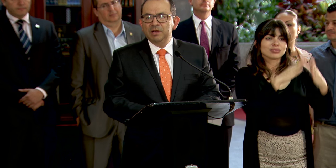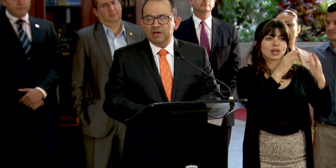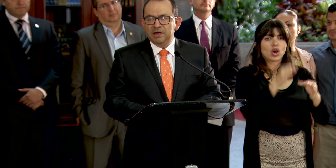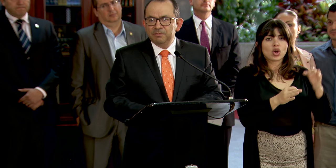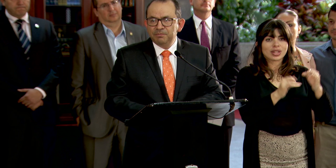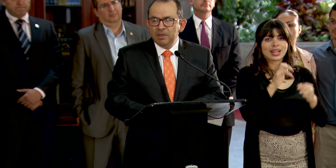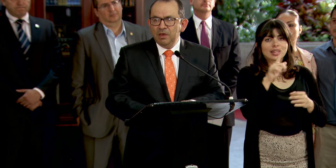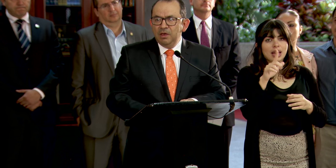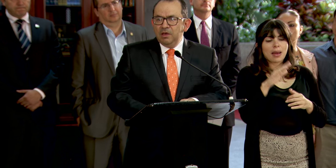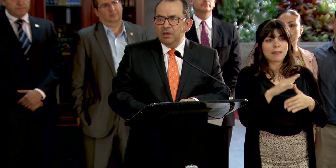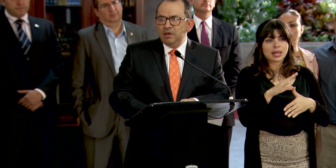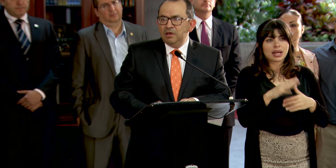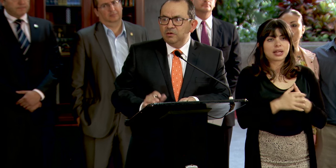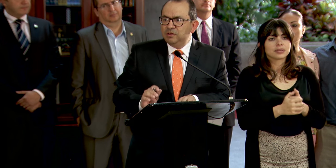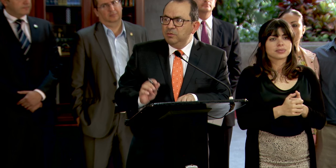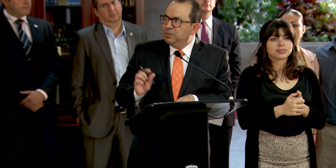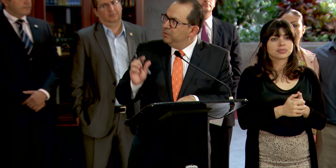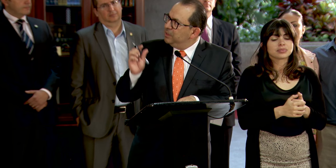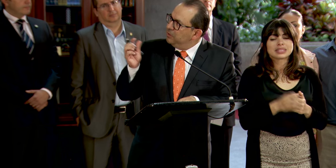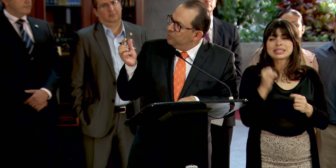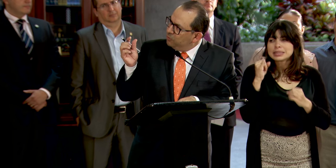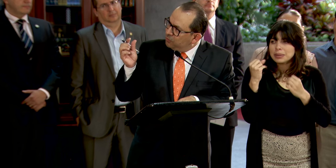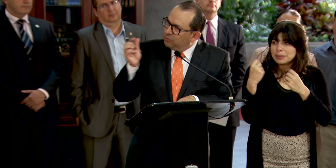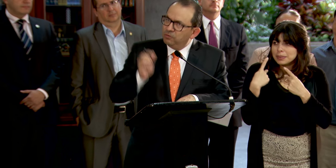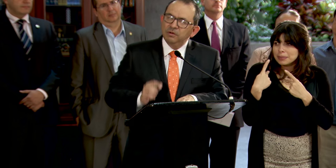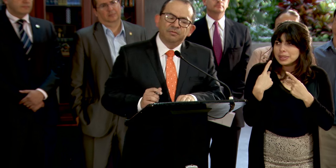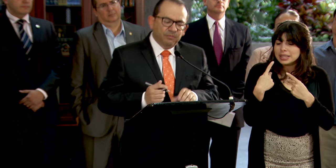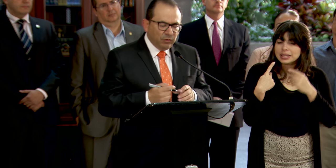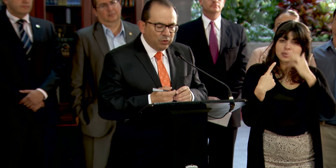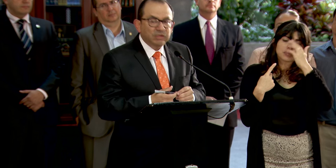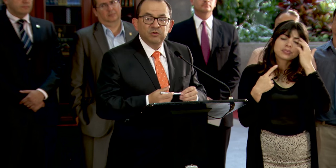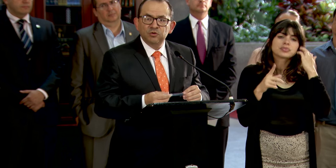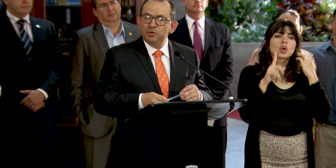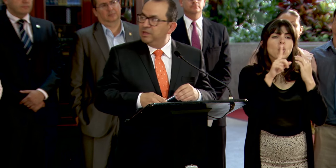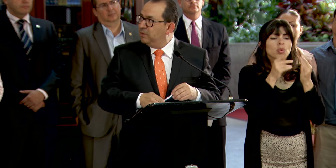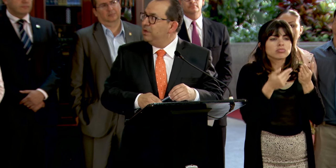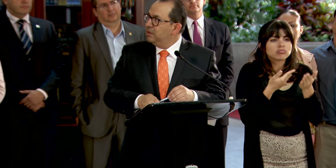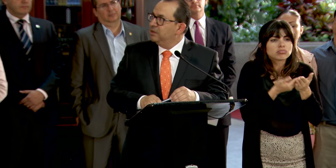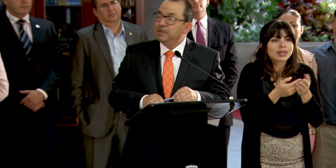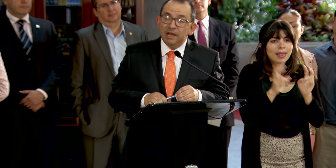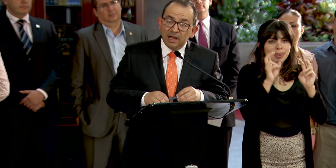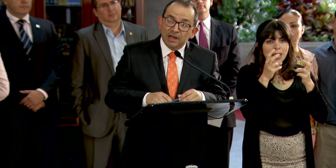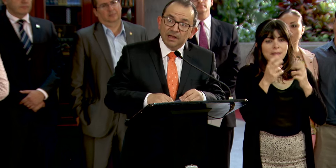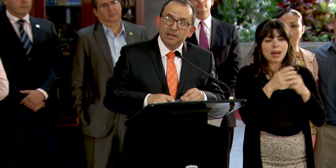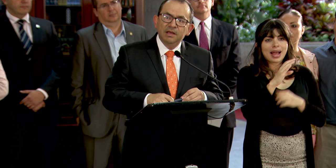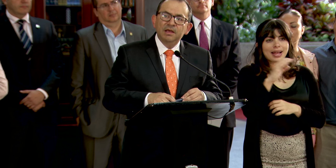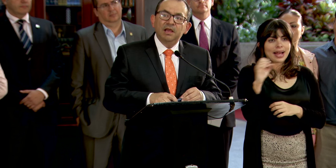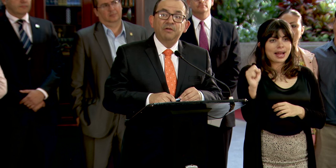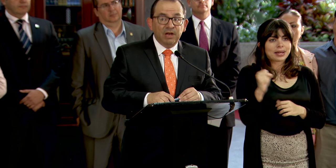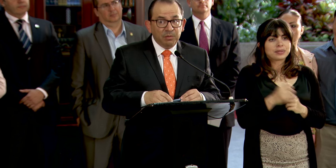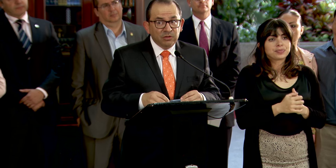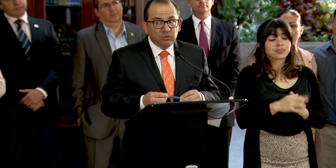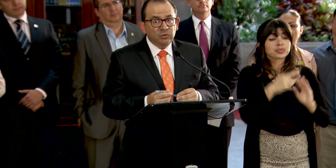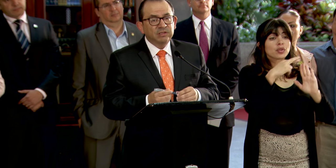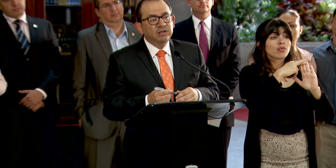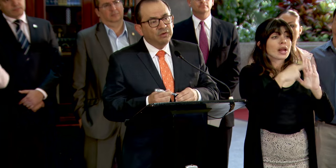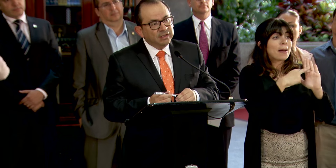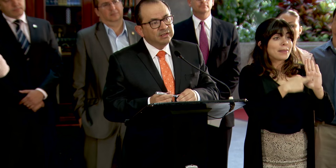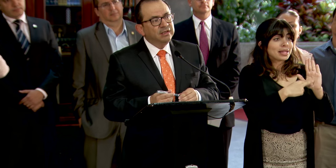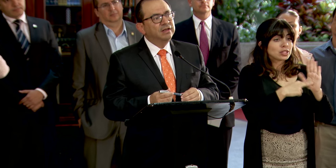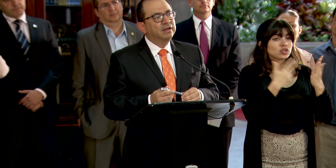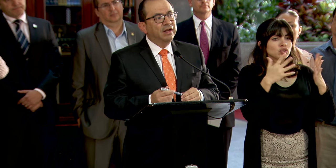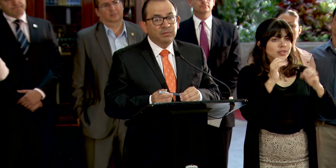Corte Interamericana. Si me permite, una acotación sobre el tema de la caja. El reglamento